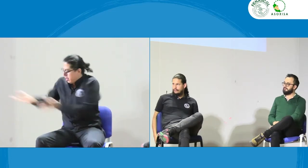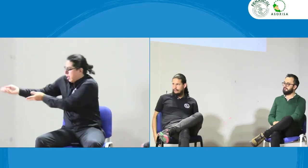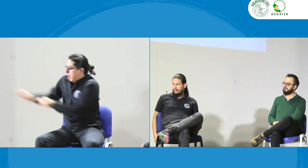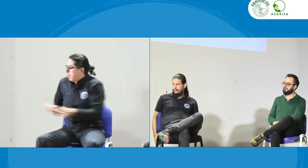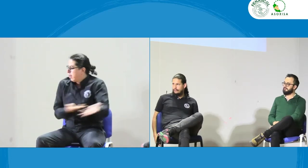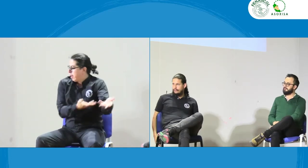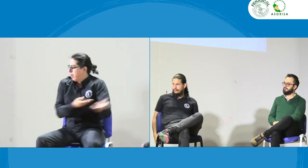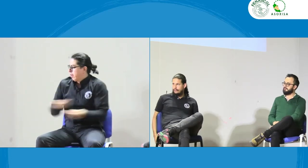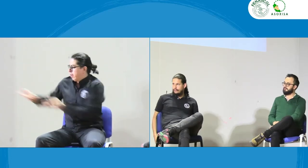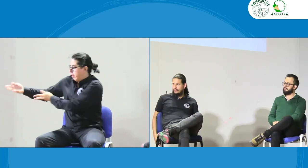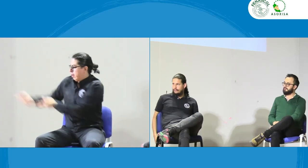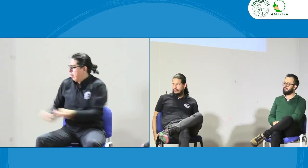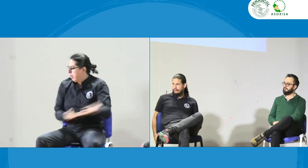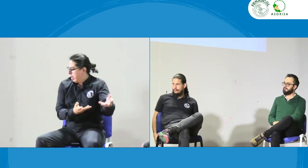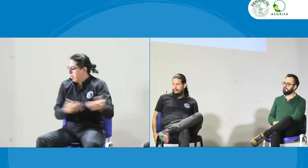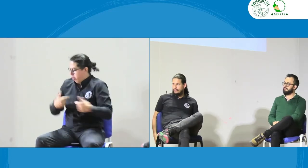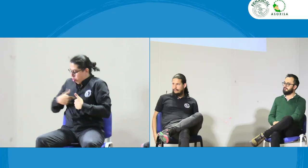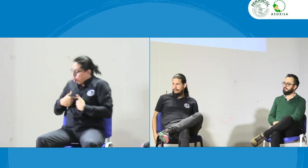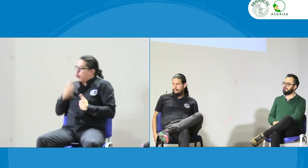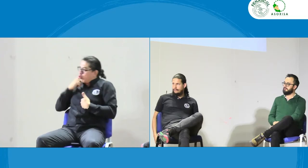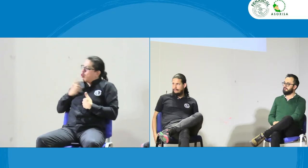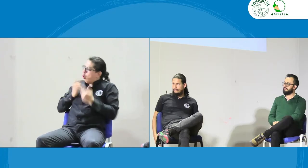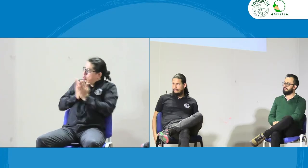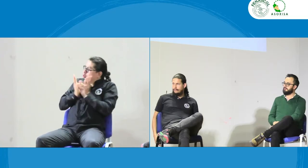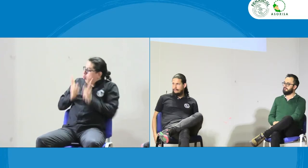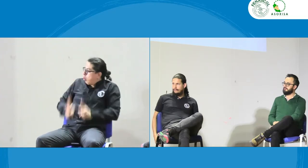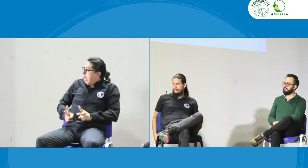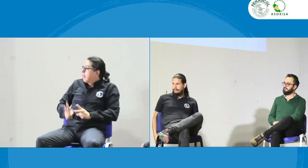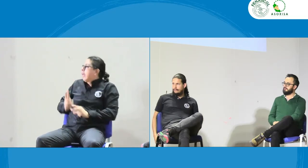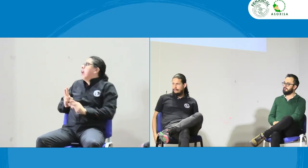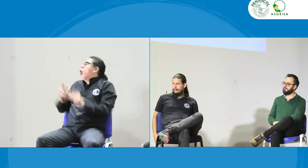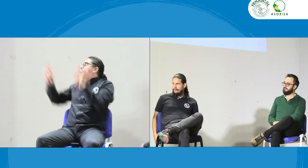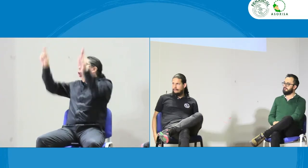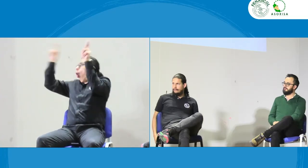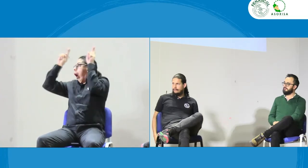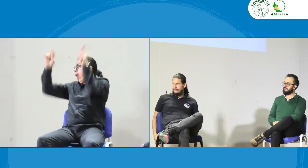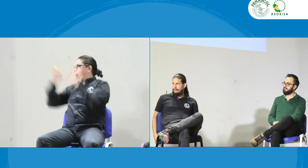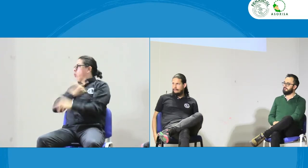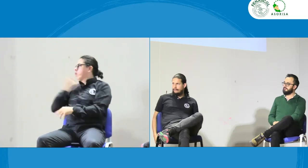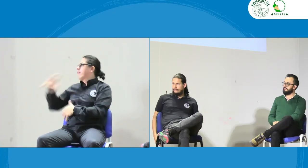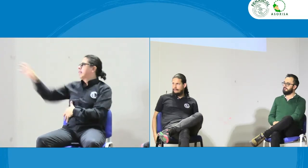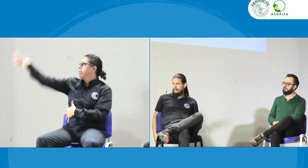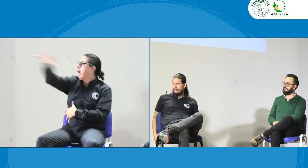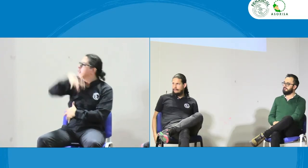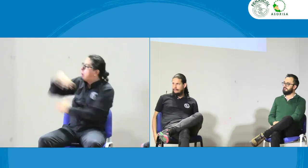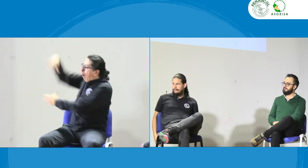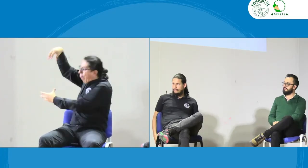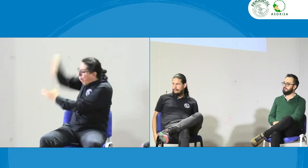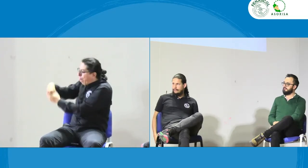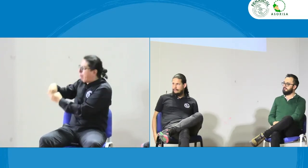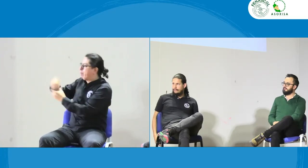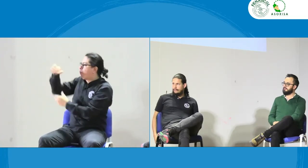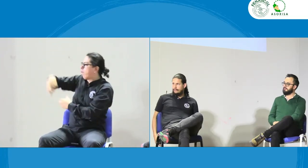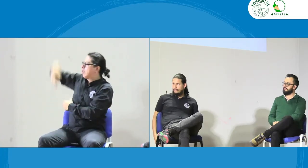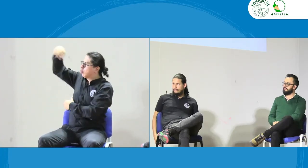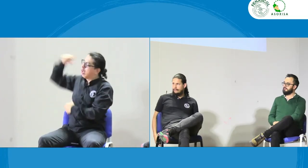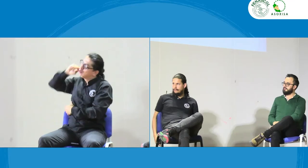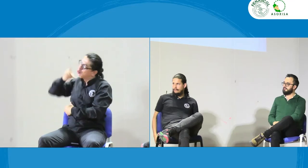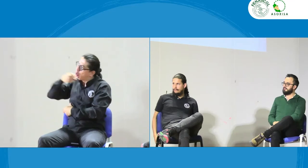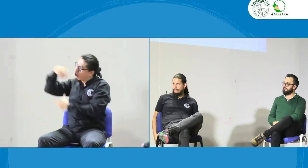intérprete y obviamente con su rol como intérprete y el estudiante y entonces en todas